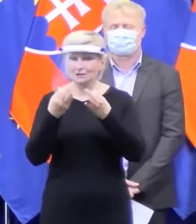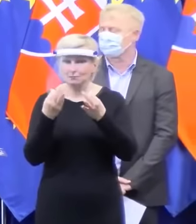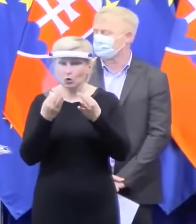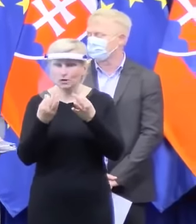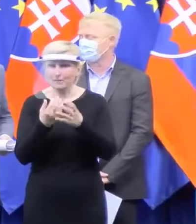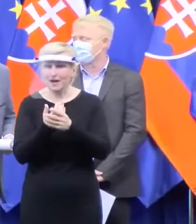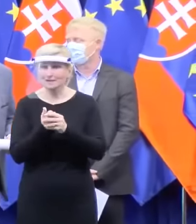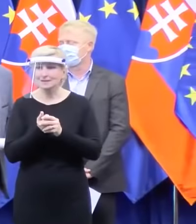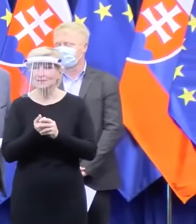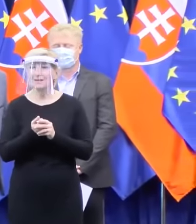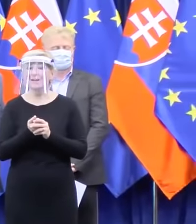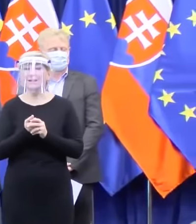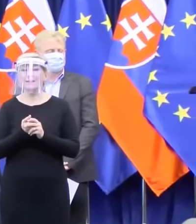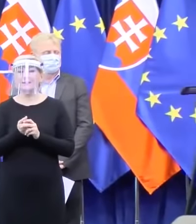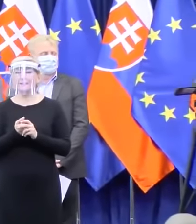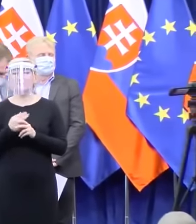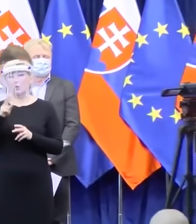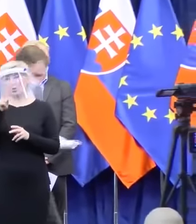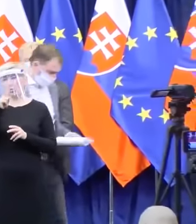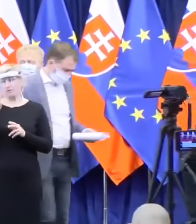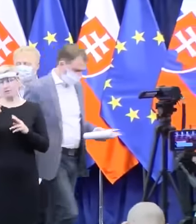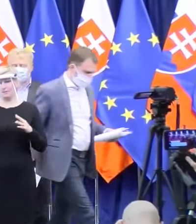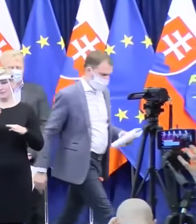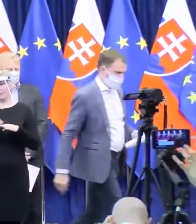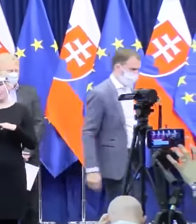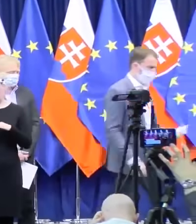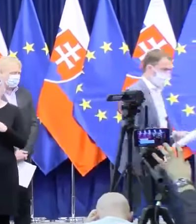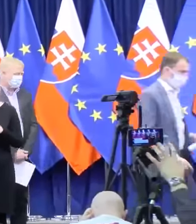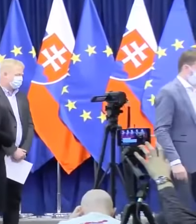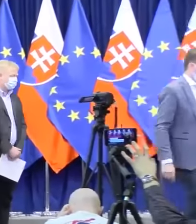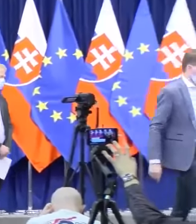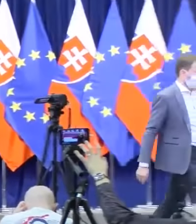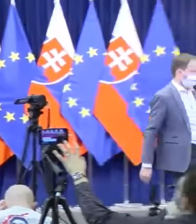za účasť. Vidíme sa na ďalších briefingoch. Budeme vás informovať. Ďakujeme pekne.